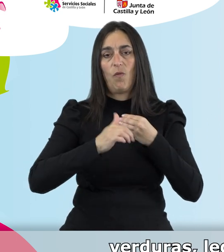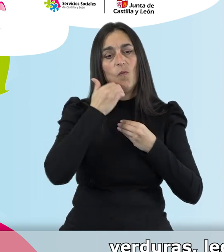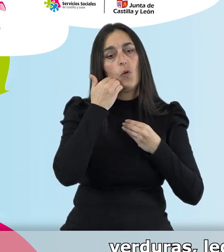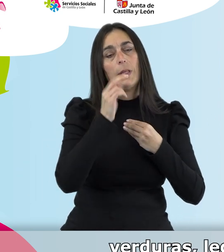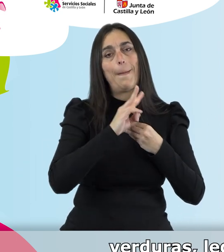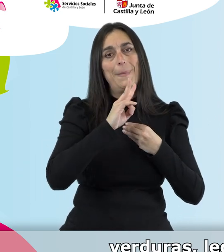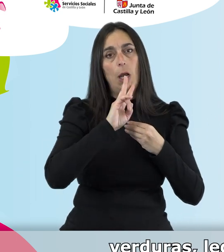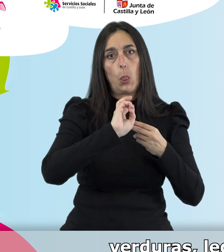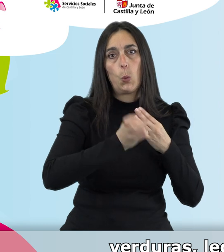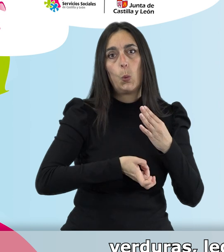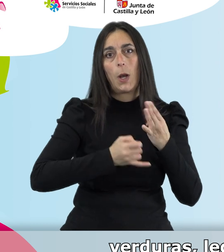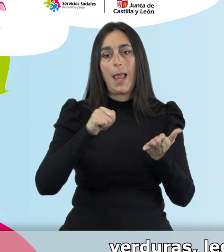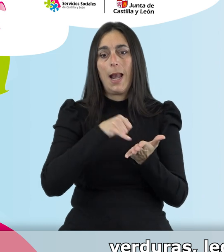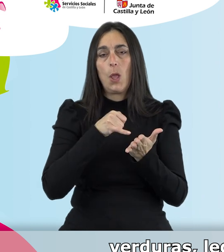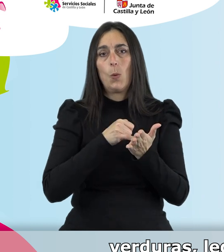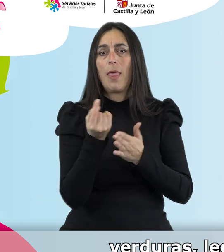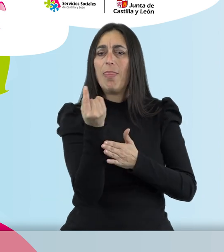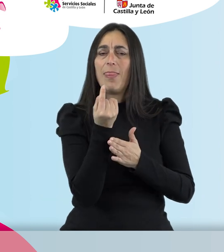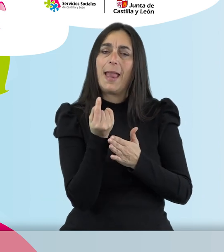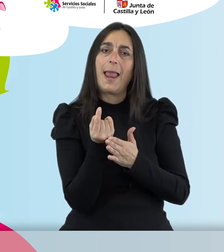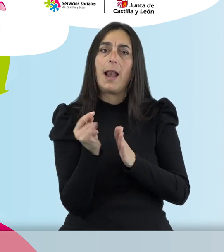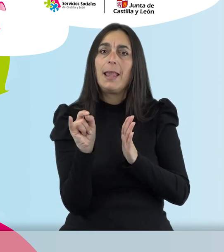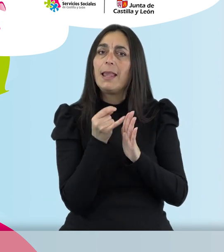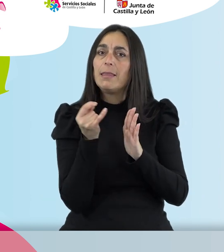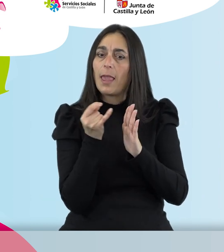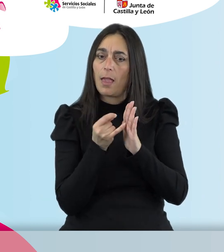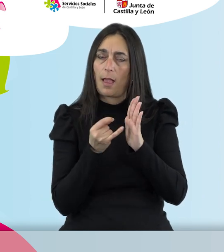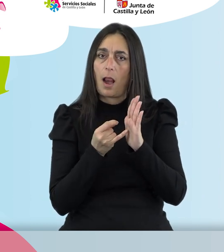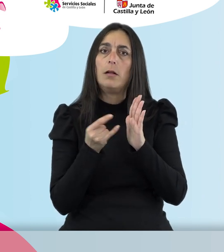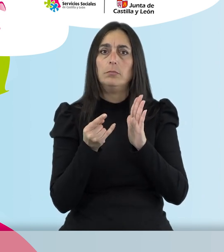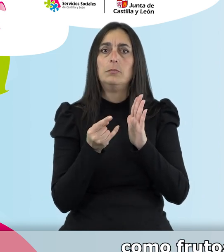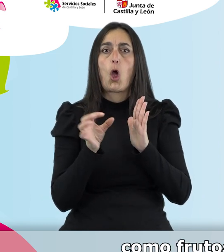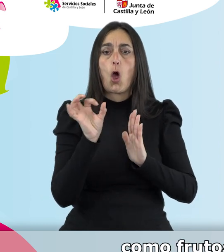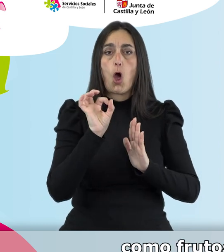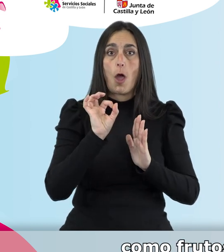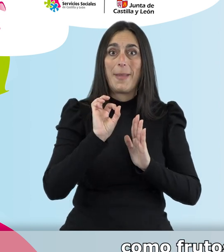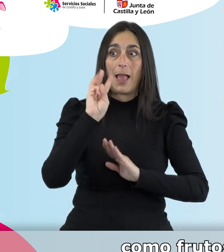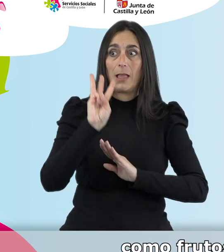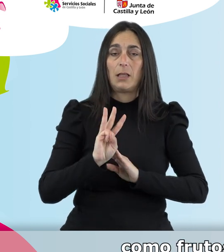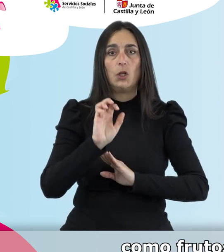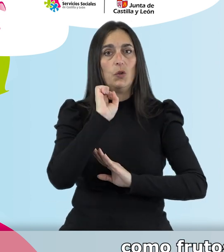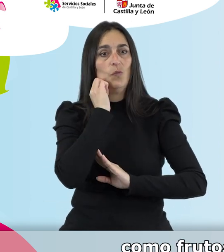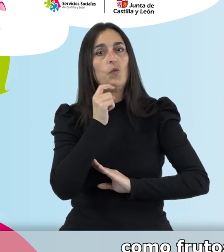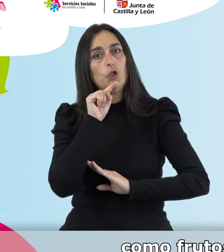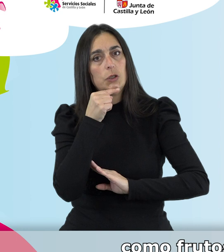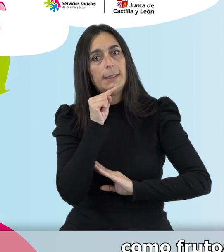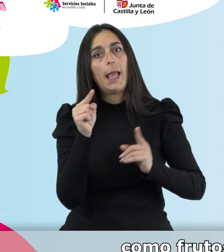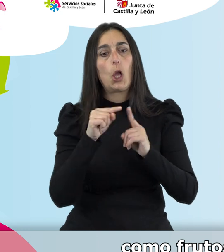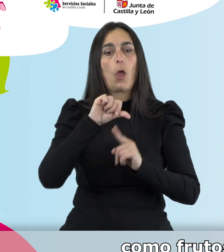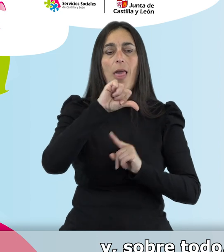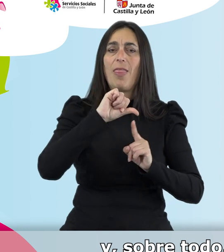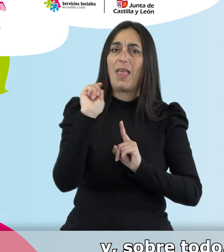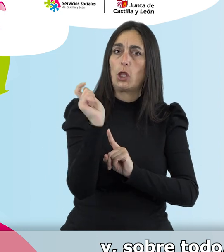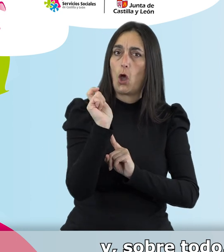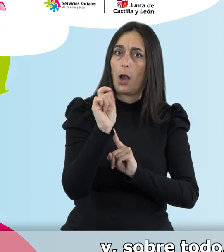verduras, legumbres, cereales integrales, productos ricos en omega 3, como frutos secos, aceite de oliva o pescado